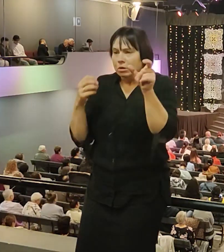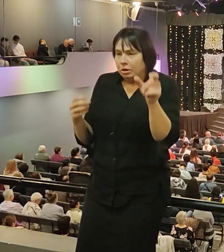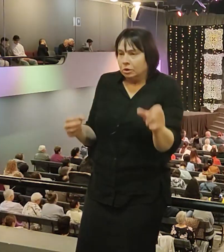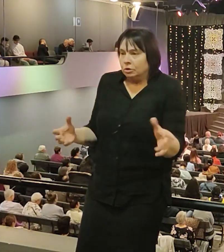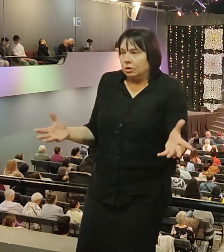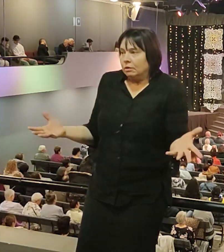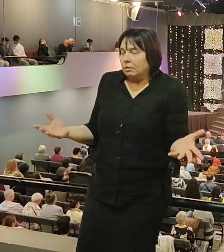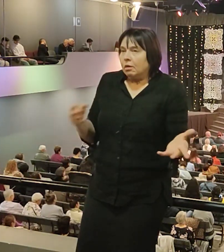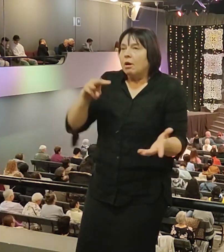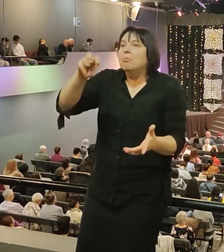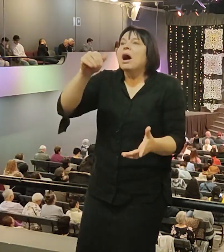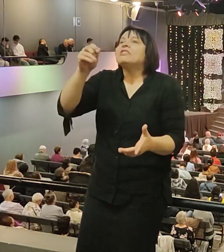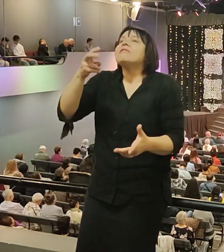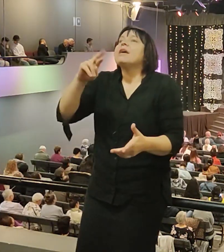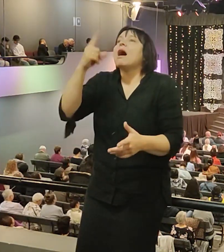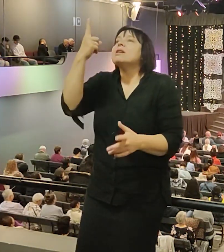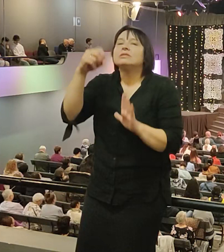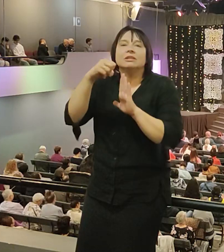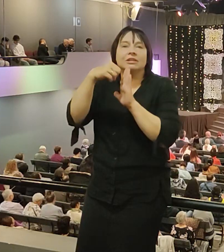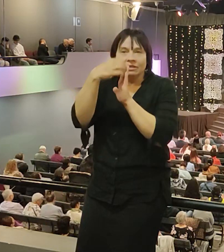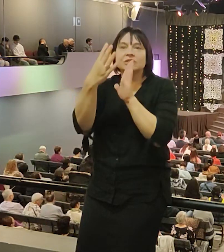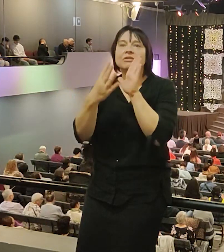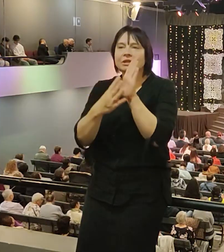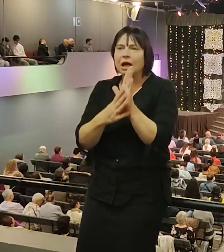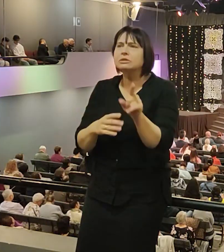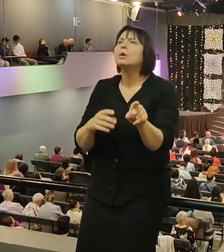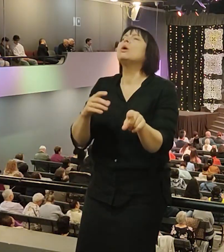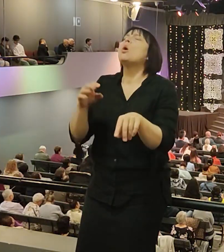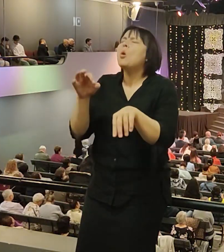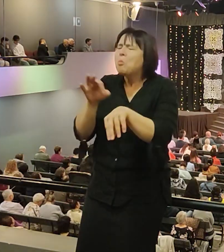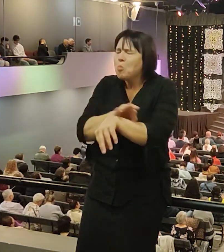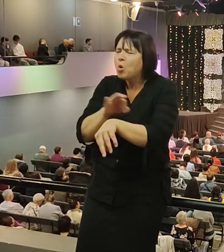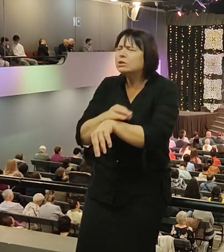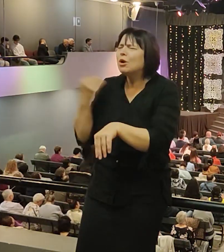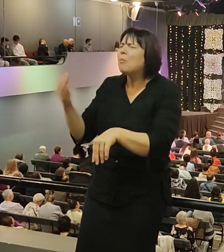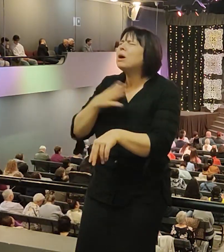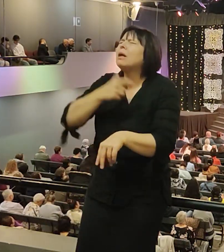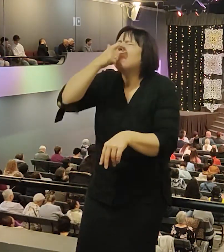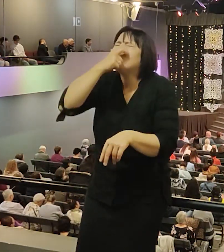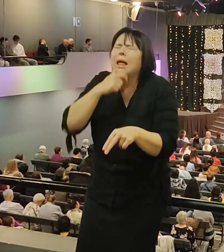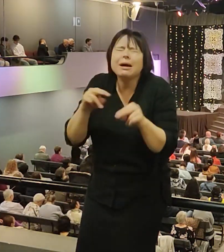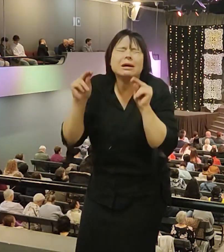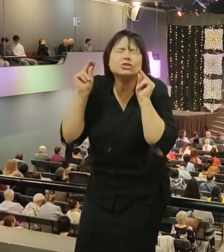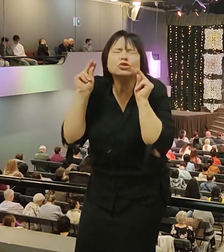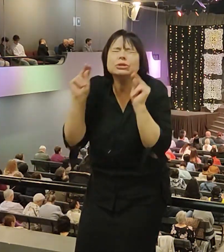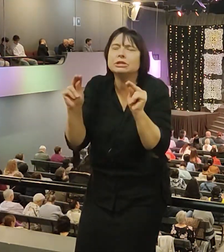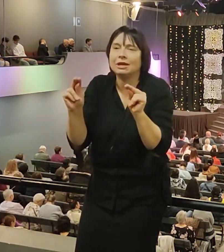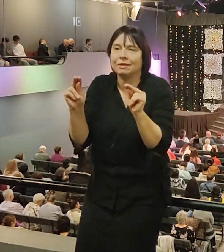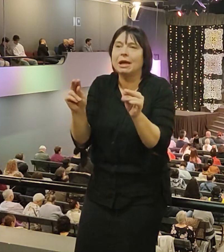Матфея 1,19. Но Иосиф, муж ее, который был благочестивым и праведным, не хотел